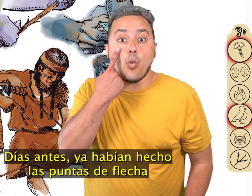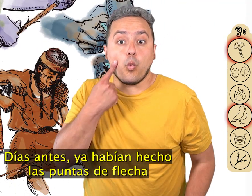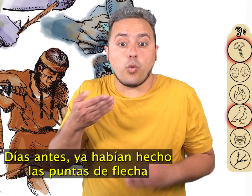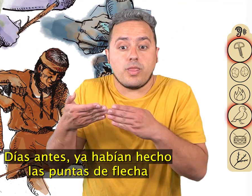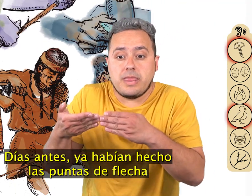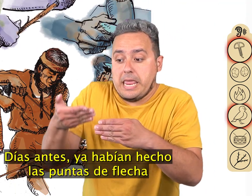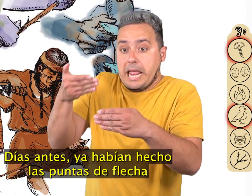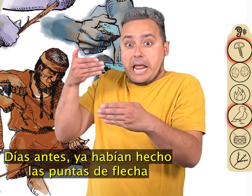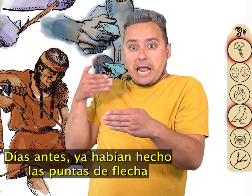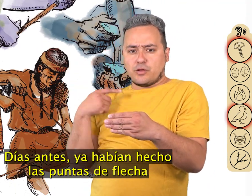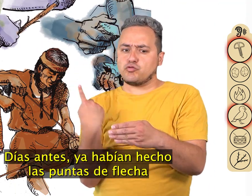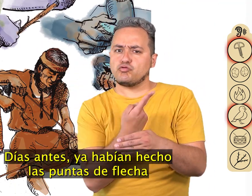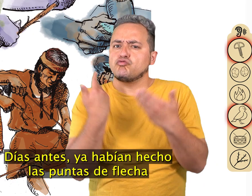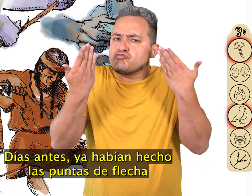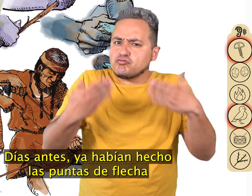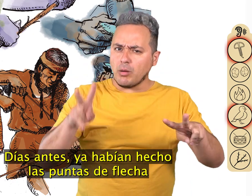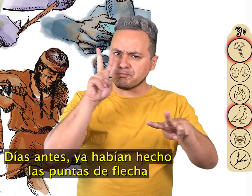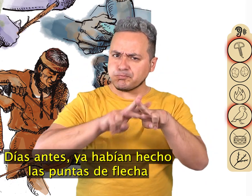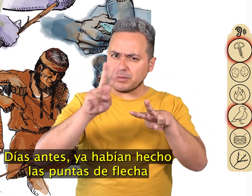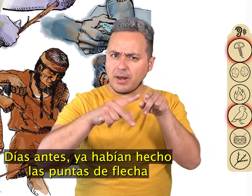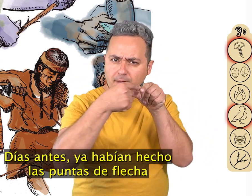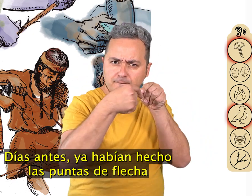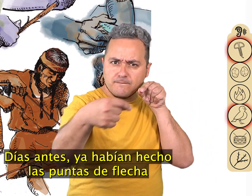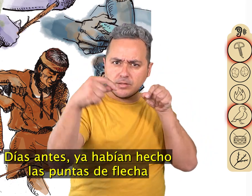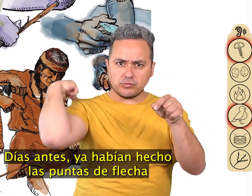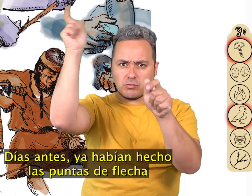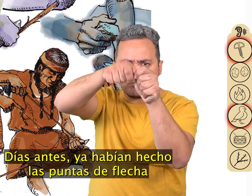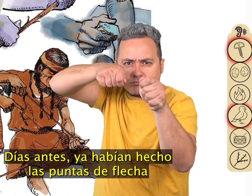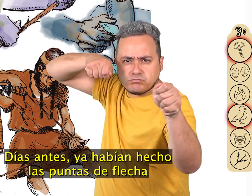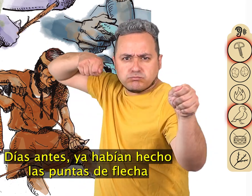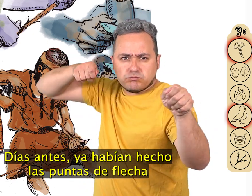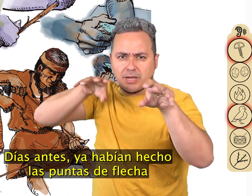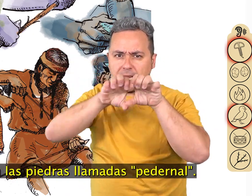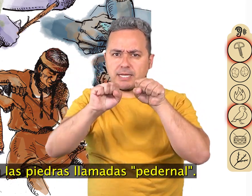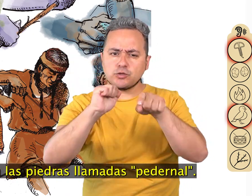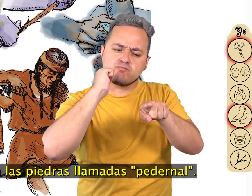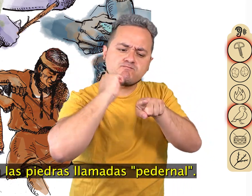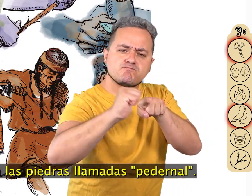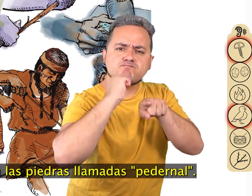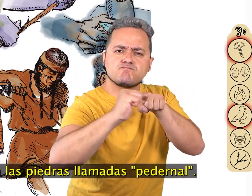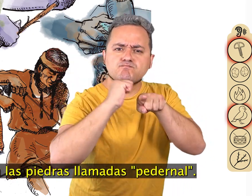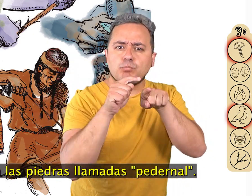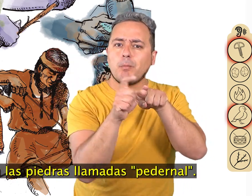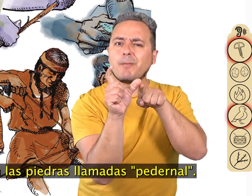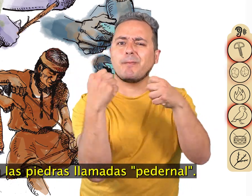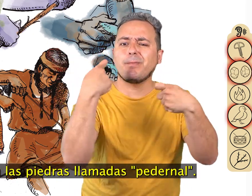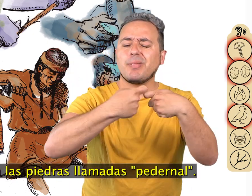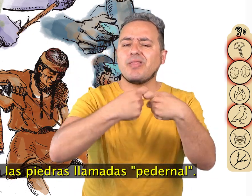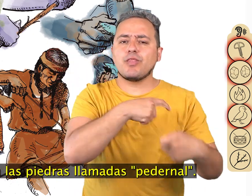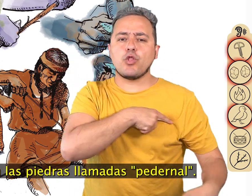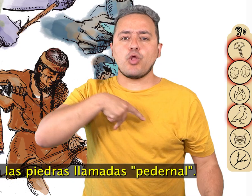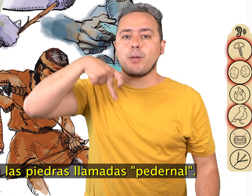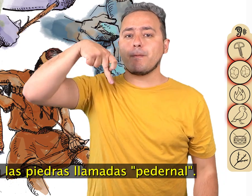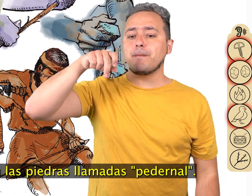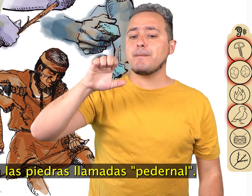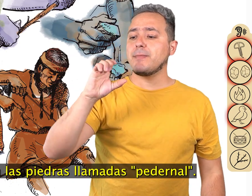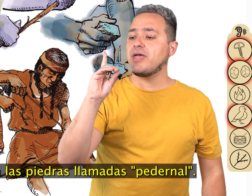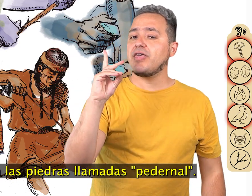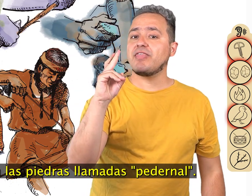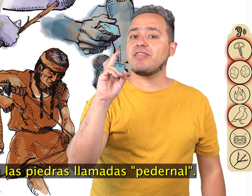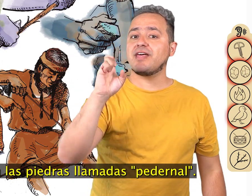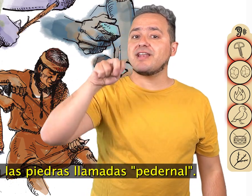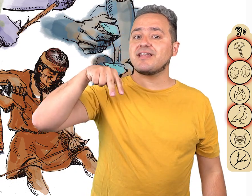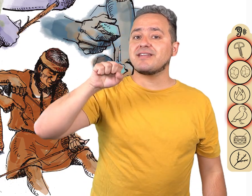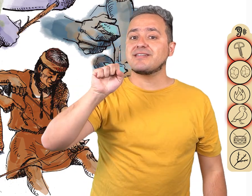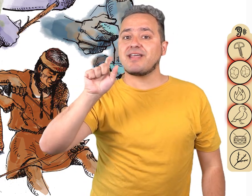Días antes, ya habían hecho las puntas de flecha con las piedras llamadas pedernal.